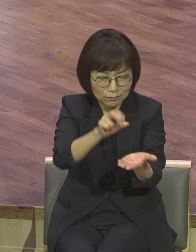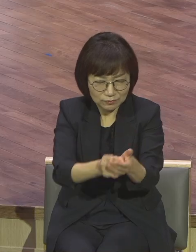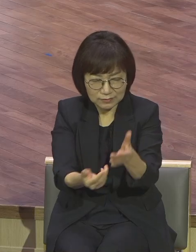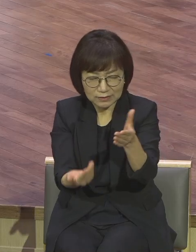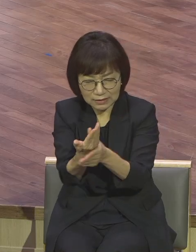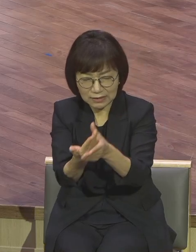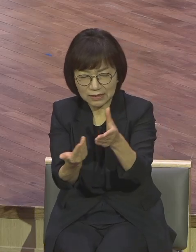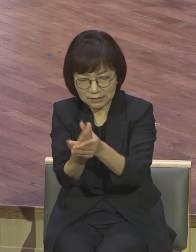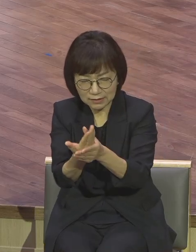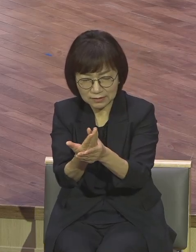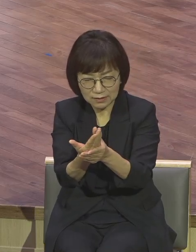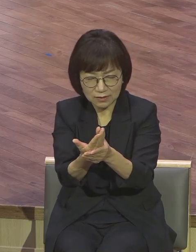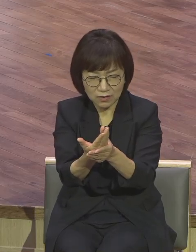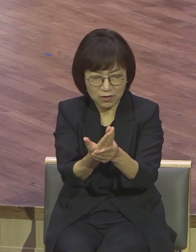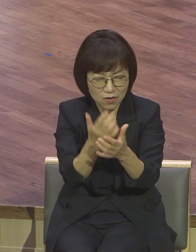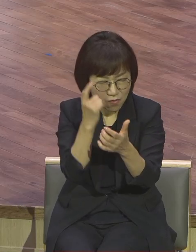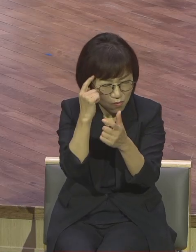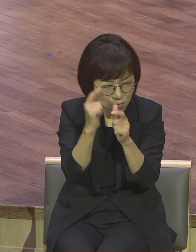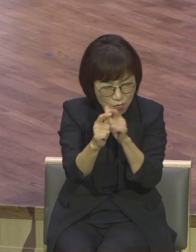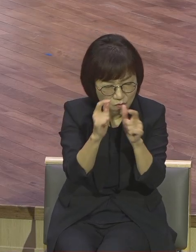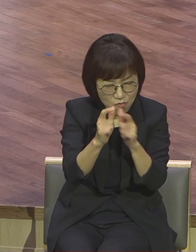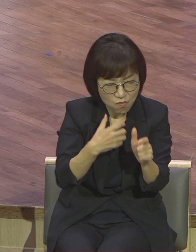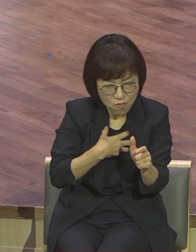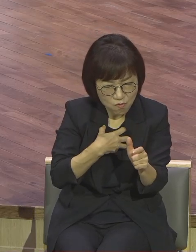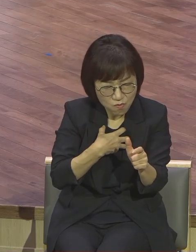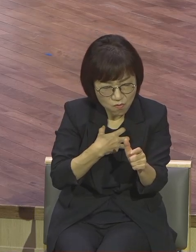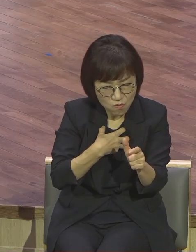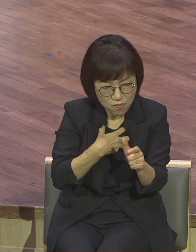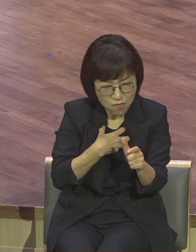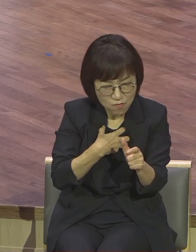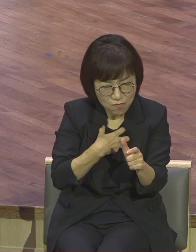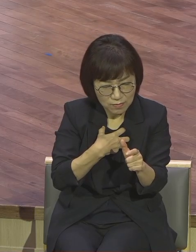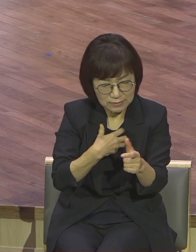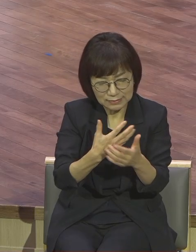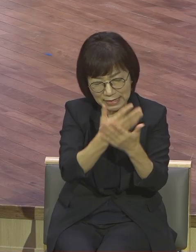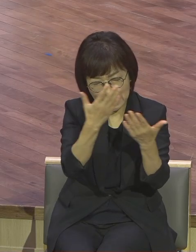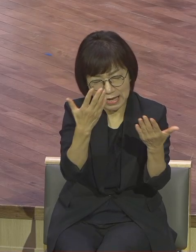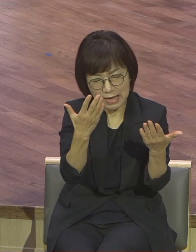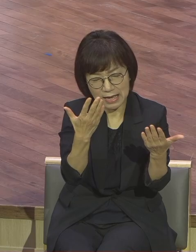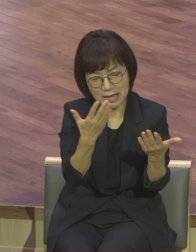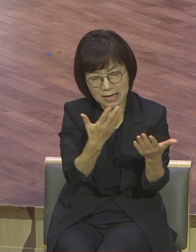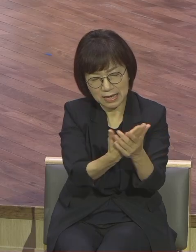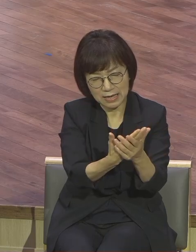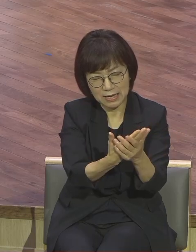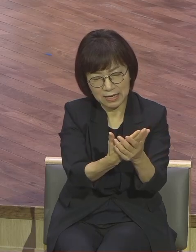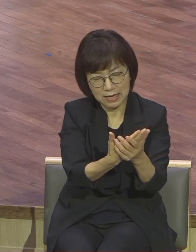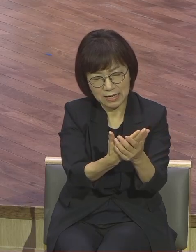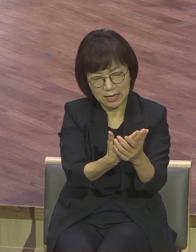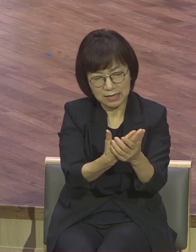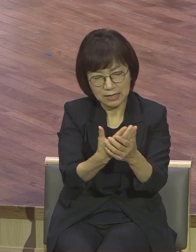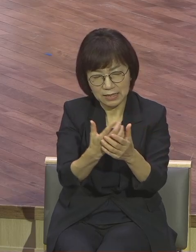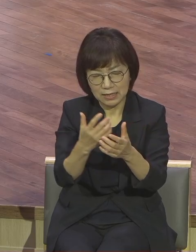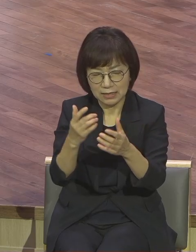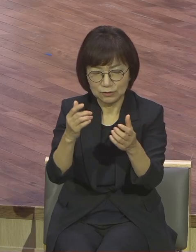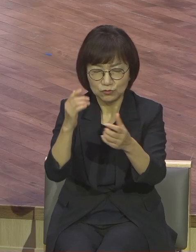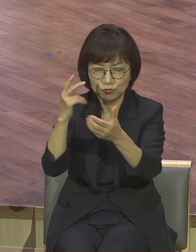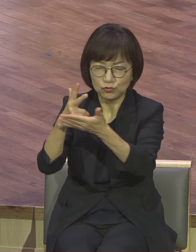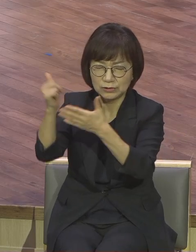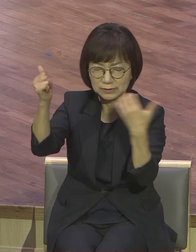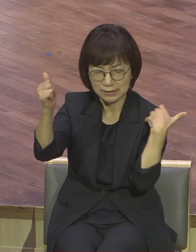사건 여러가지 고민스러운 것 모든 것 다 수고하고 무근심을 기도로 주님께 맡기고 오늘부터